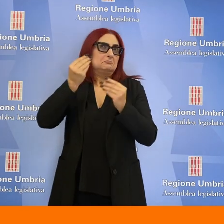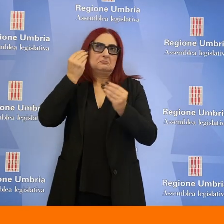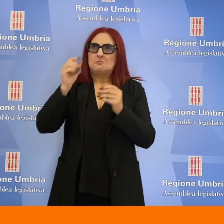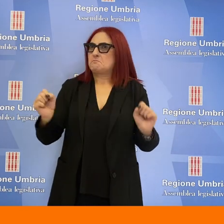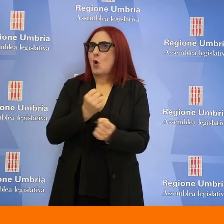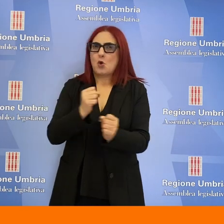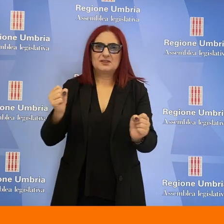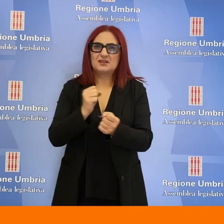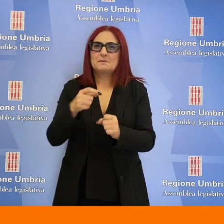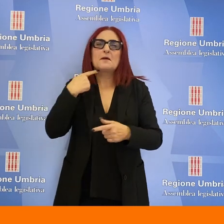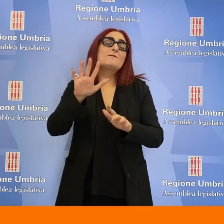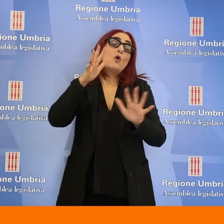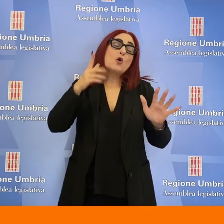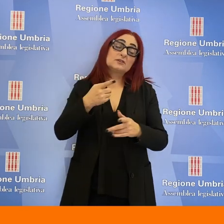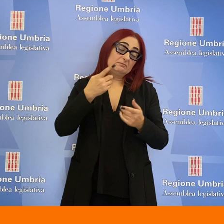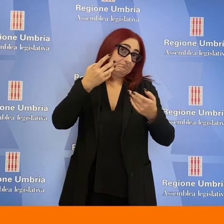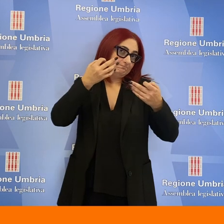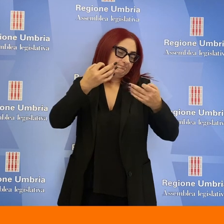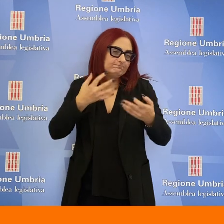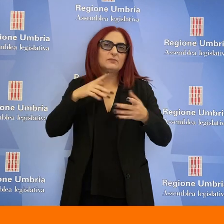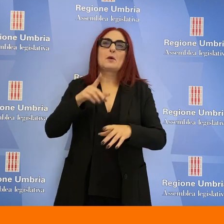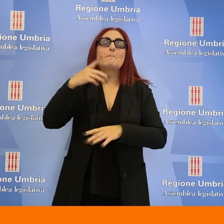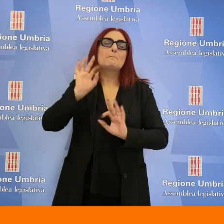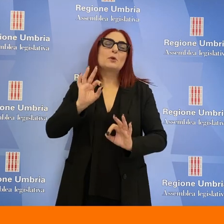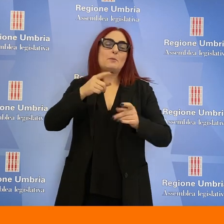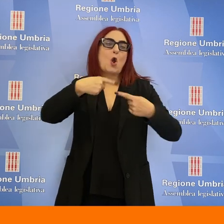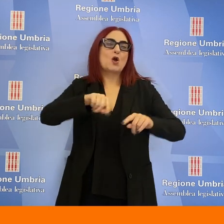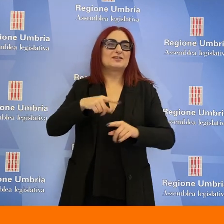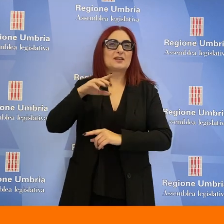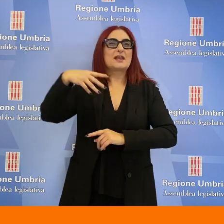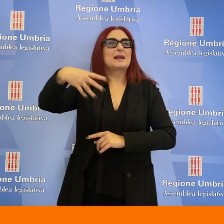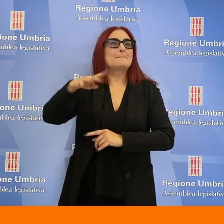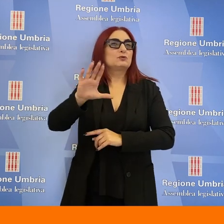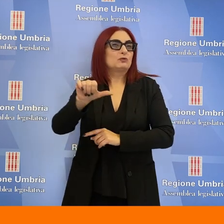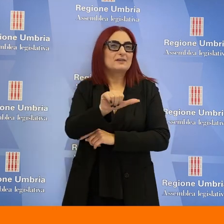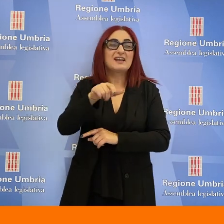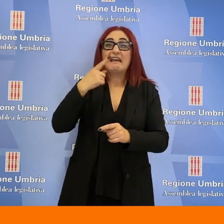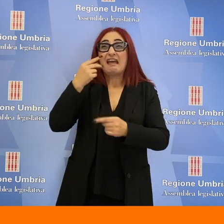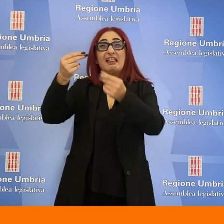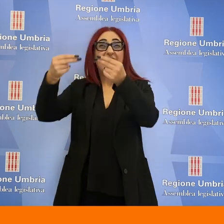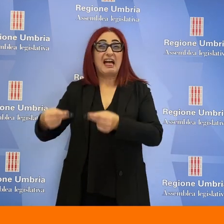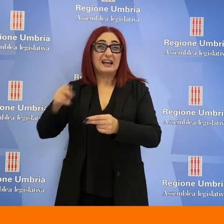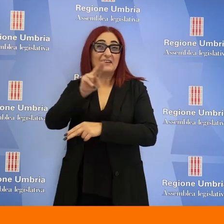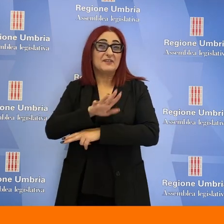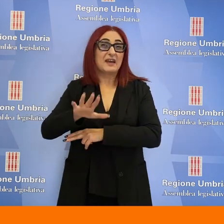impensabile. È invece molto probabile, secondo il consigliere dei 5 Stelle, che le tariffe per le famiglie Umbre